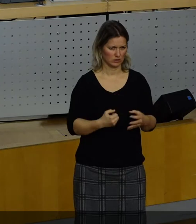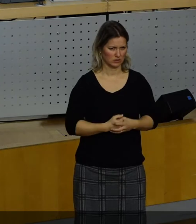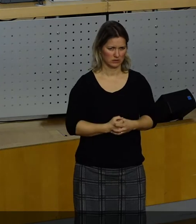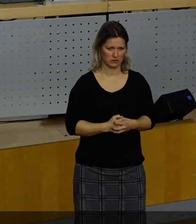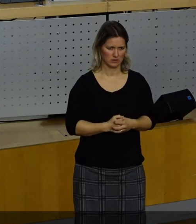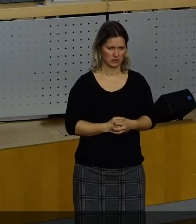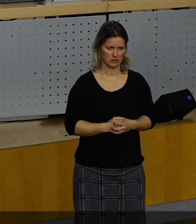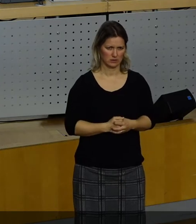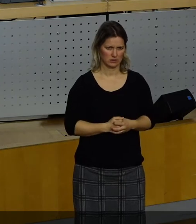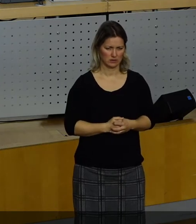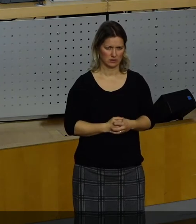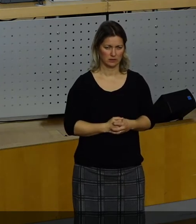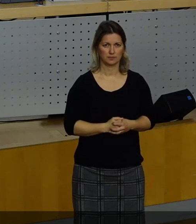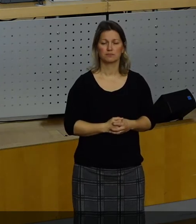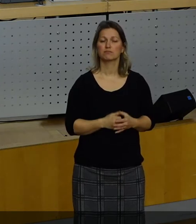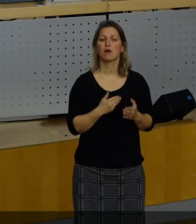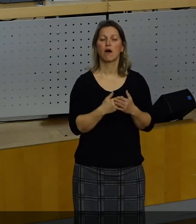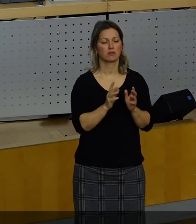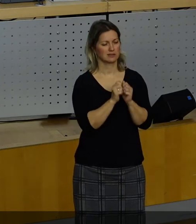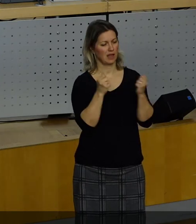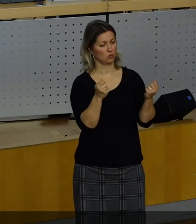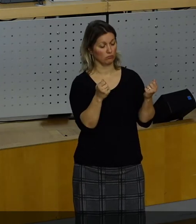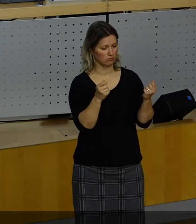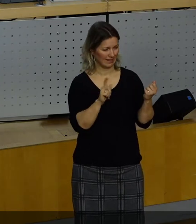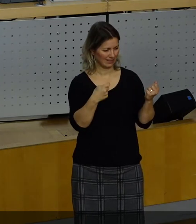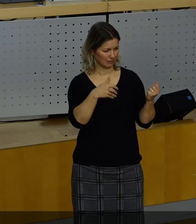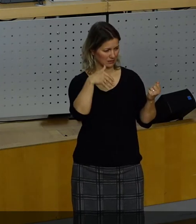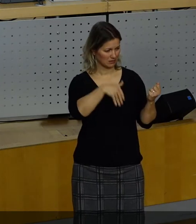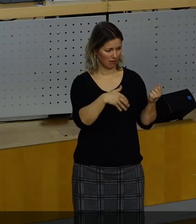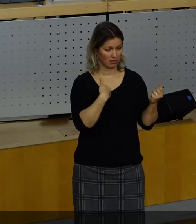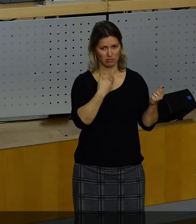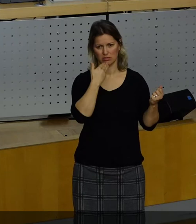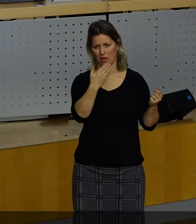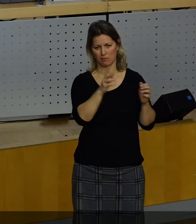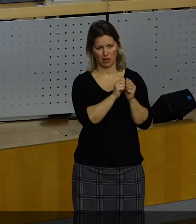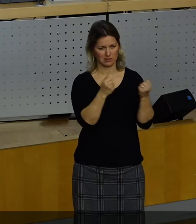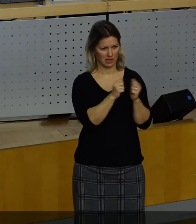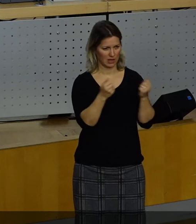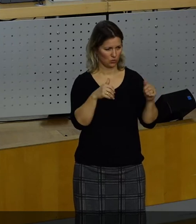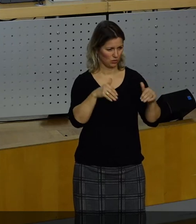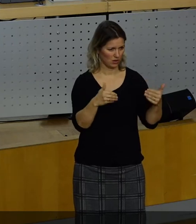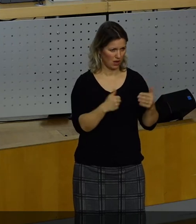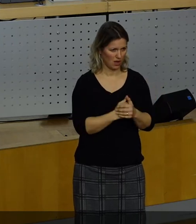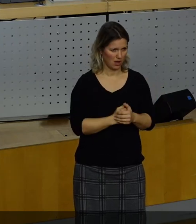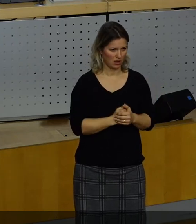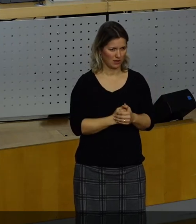Wir haben die Ergebnisse aus der Zeitung erfahren. Wir sind den Zeitungen sehr dankbar. Wir hätten das natürlich viel lieber hier vom